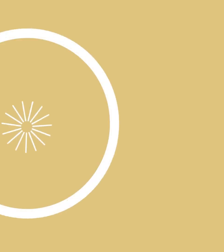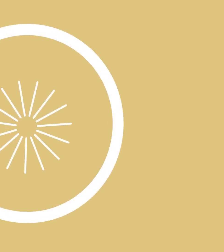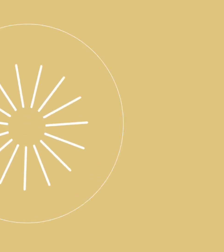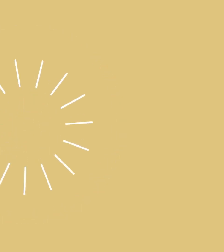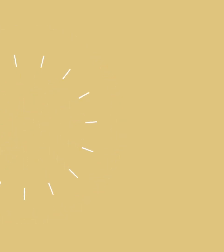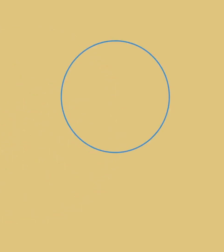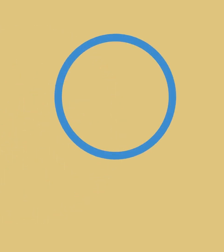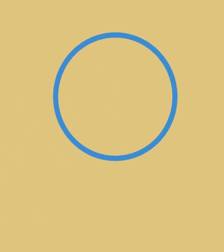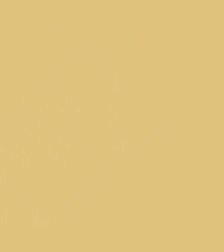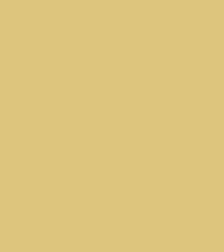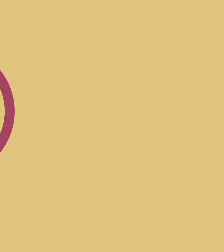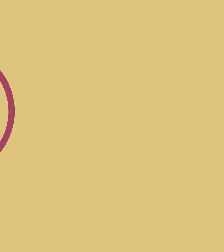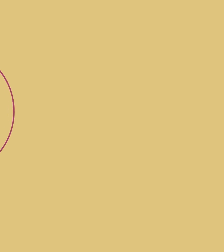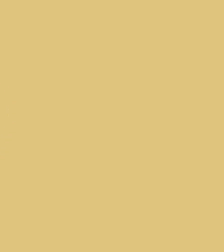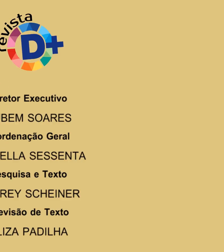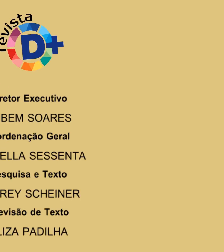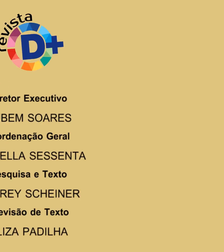Tchau, tchau.